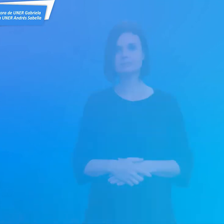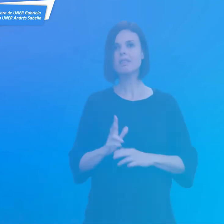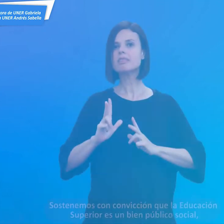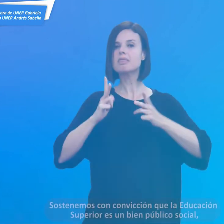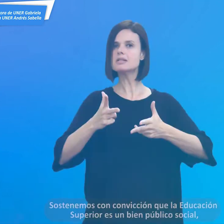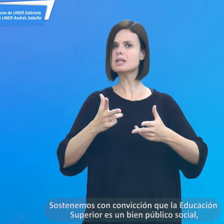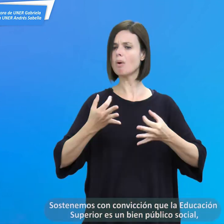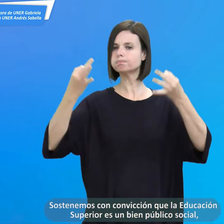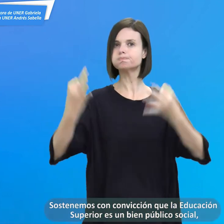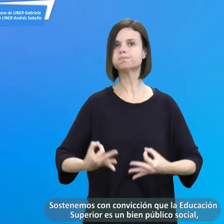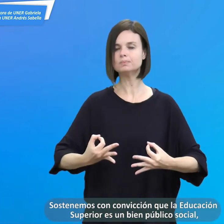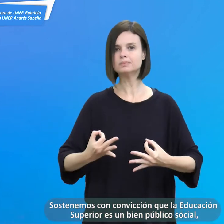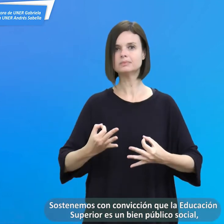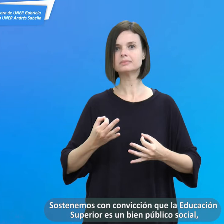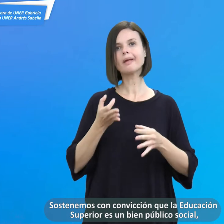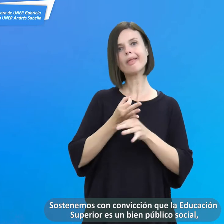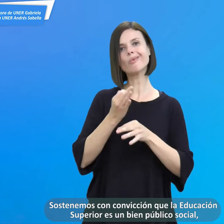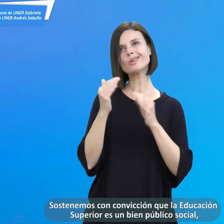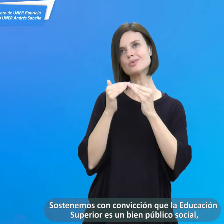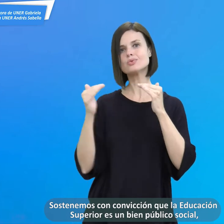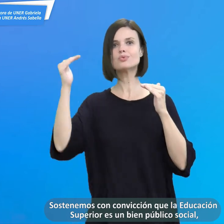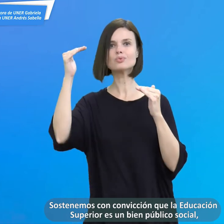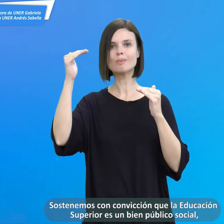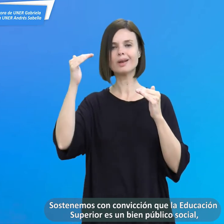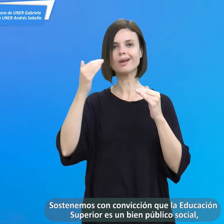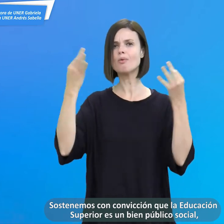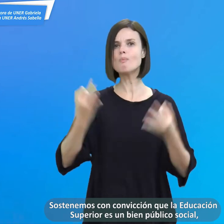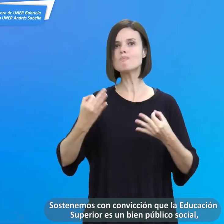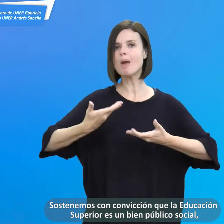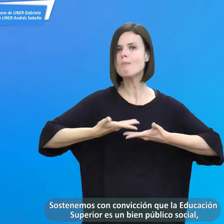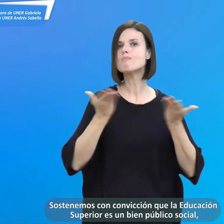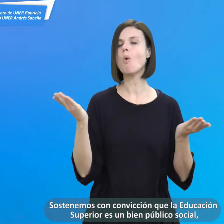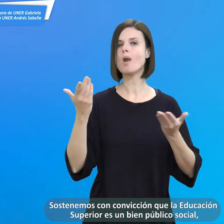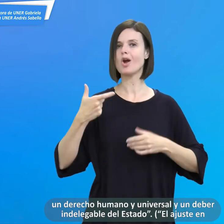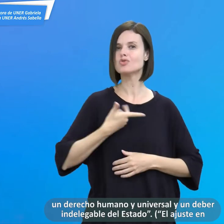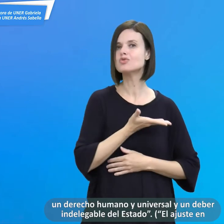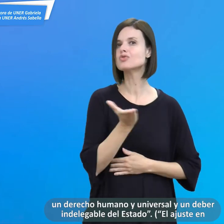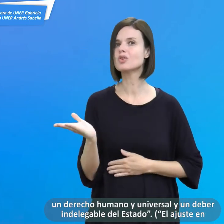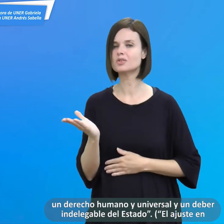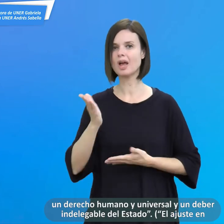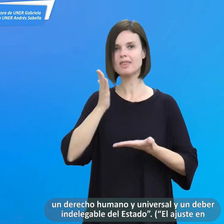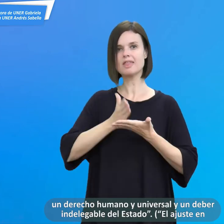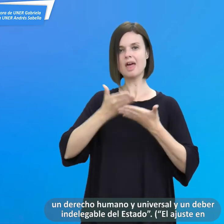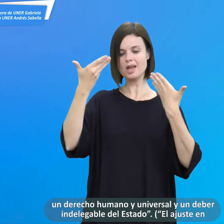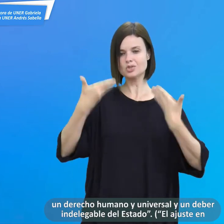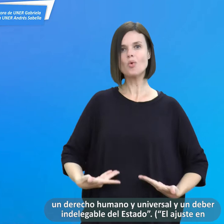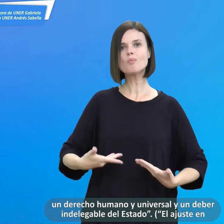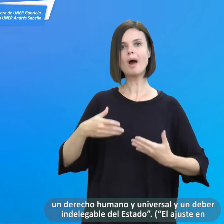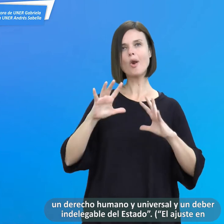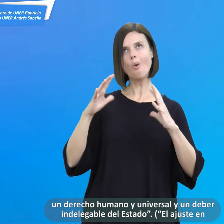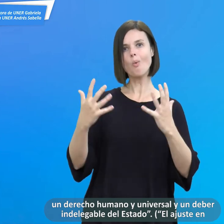públicas. Sostenemos con convicción que la educación superior es un bien público social,